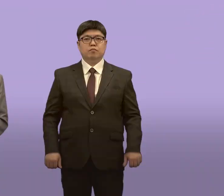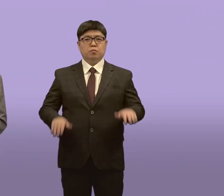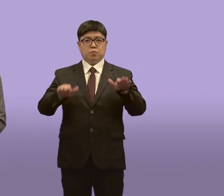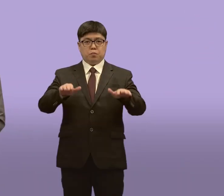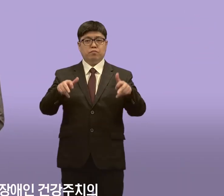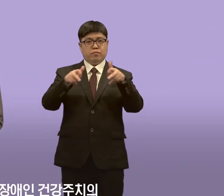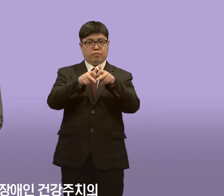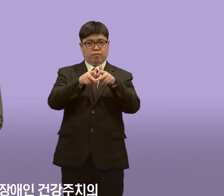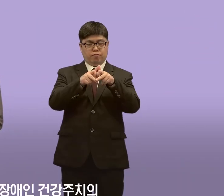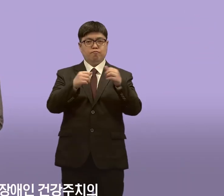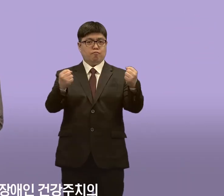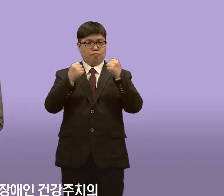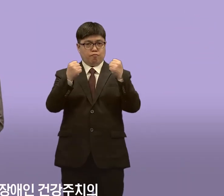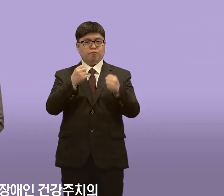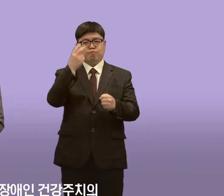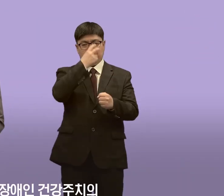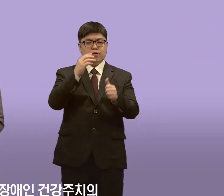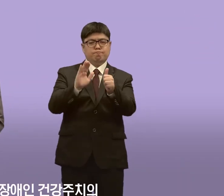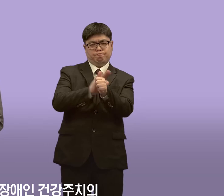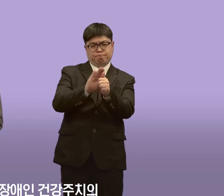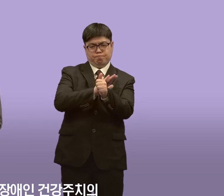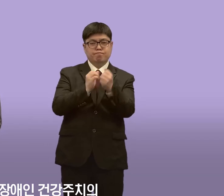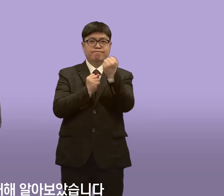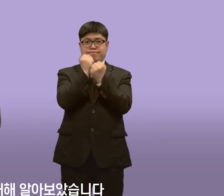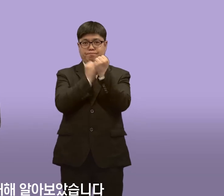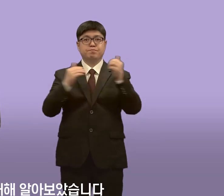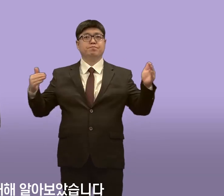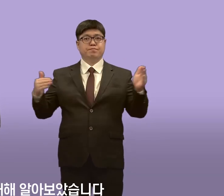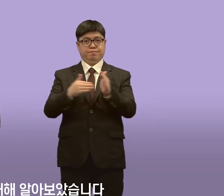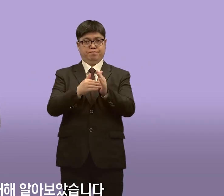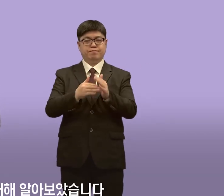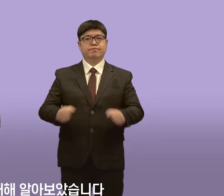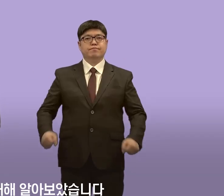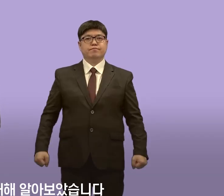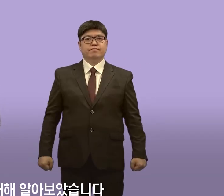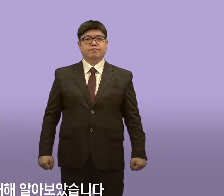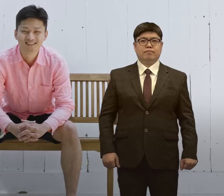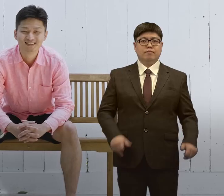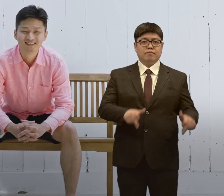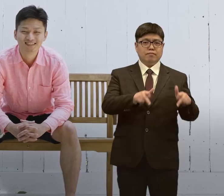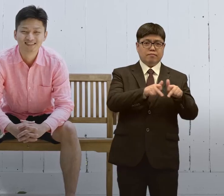오늘은 장애인 건강주치의 제도에 대해 알아보았습니다.